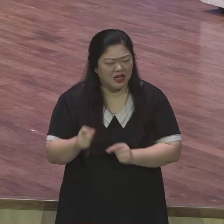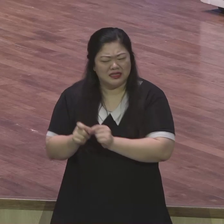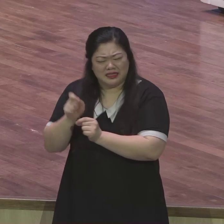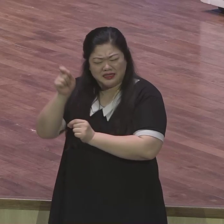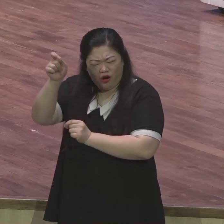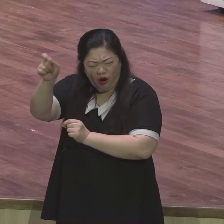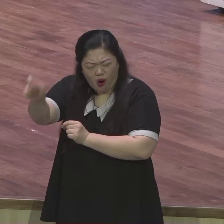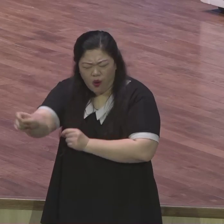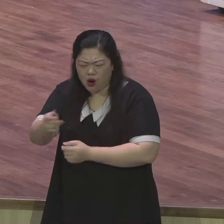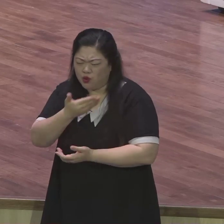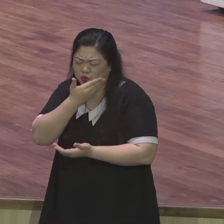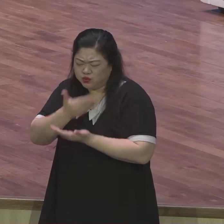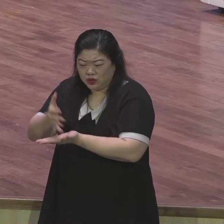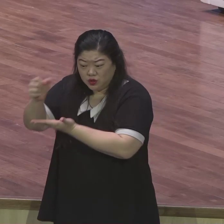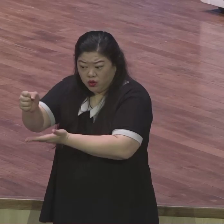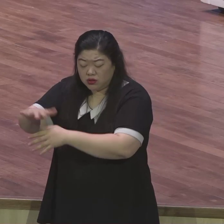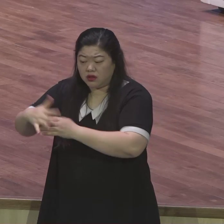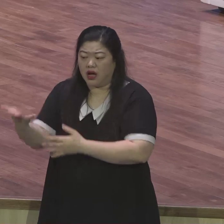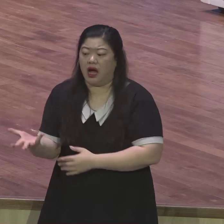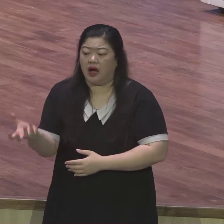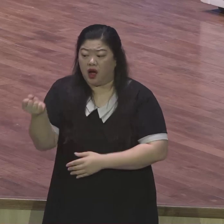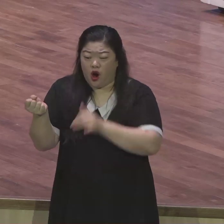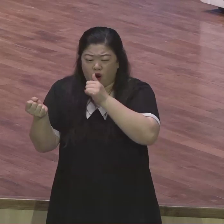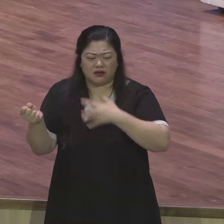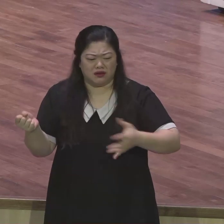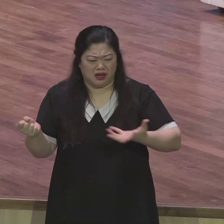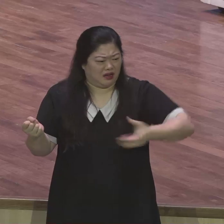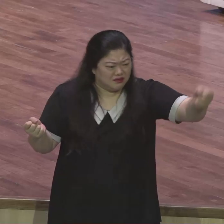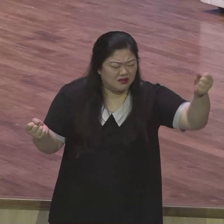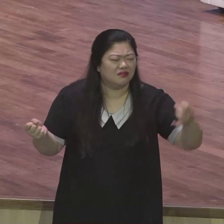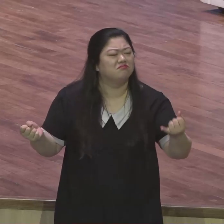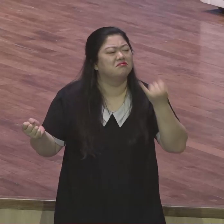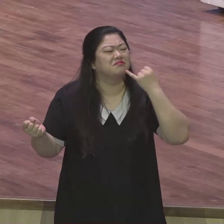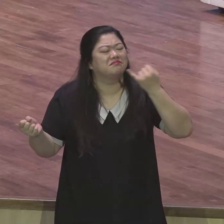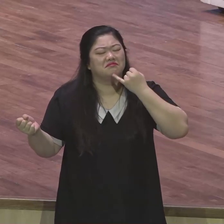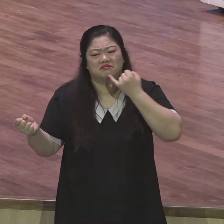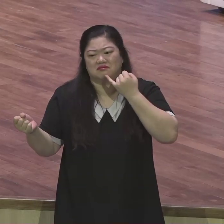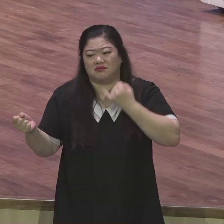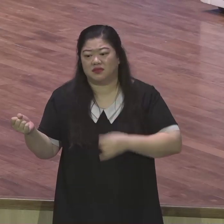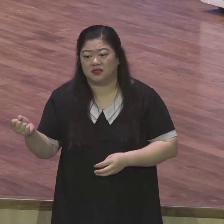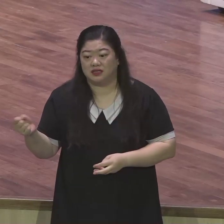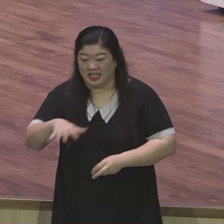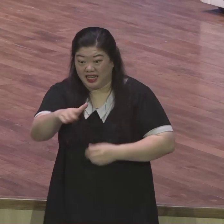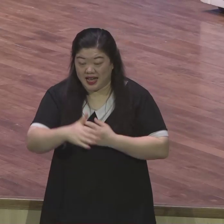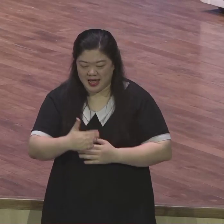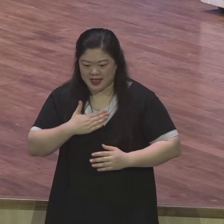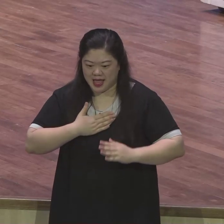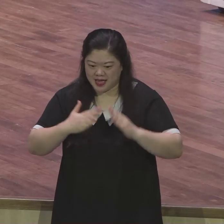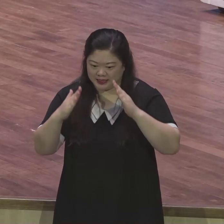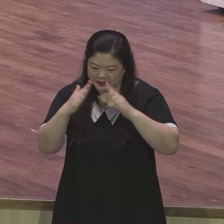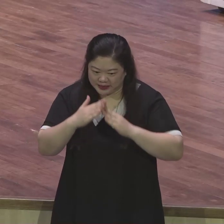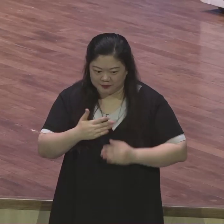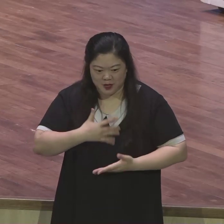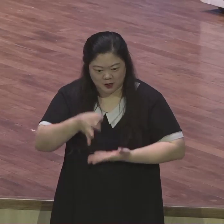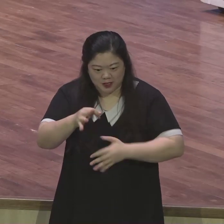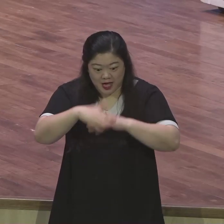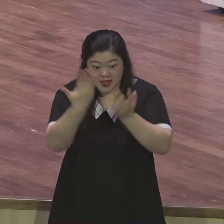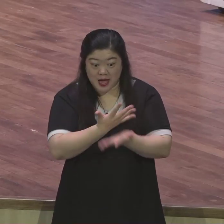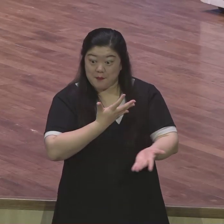재산이 빼앗겨요 소유가 빼앗겨요 내 걸 빼앗아요 그것만큼 억울하고 기분 나쁜 게 어디 있어요 예원교에 예배들은 갔더니 여러분